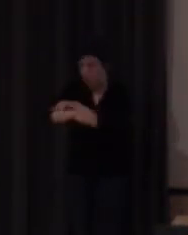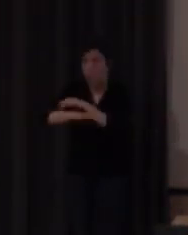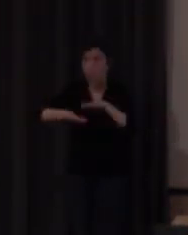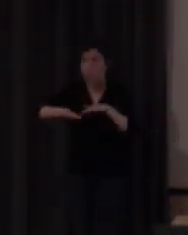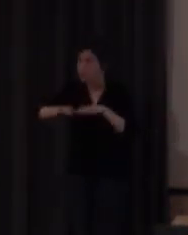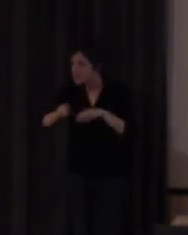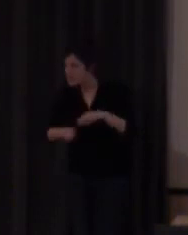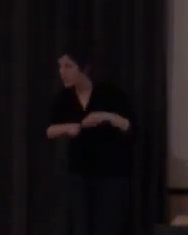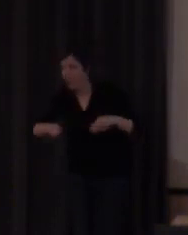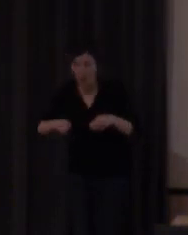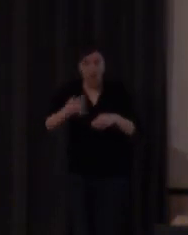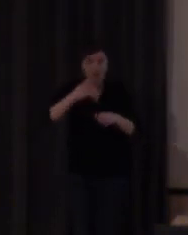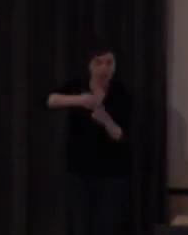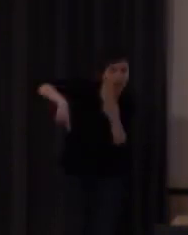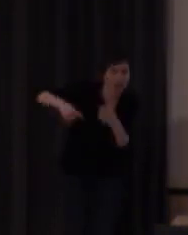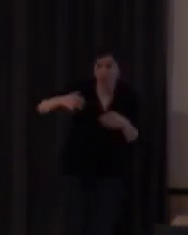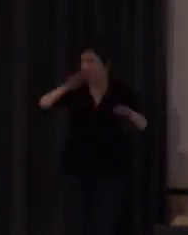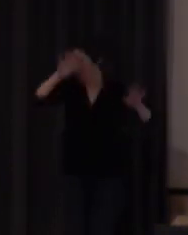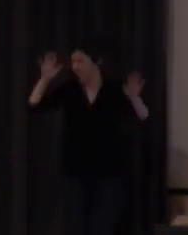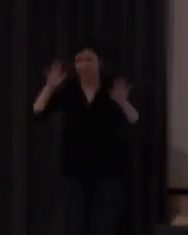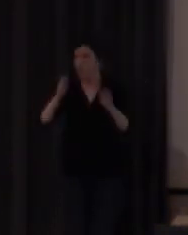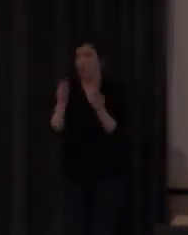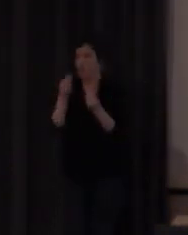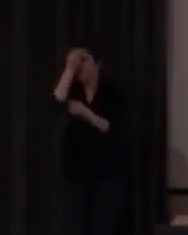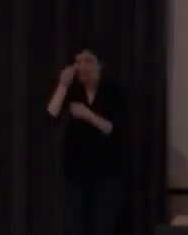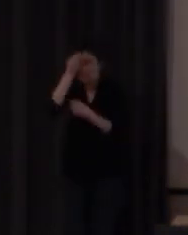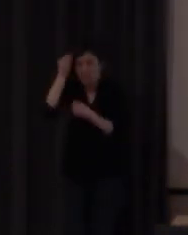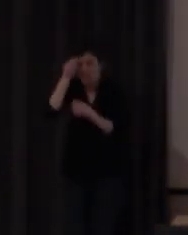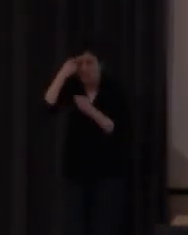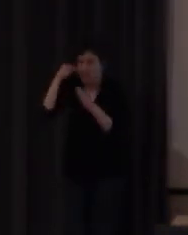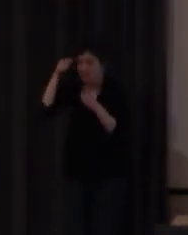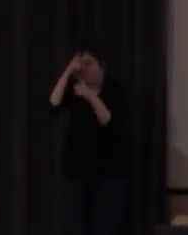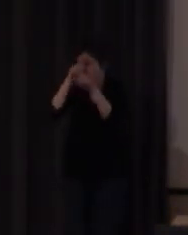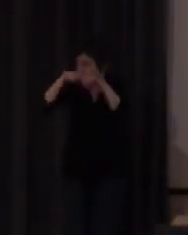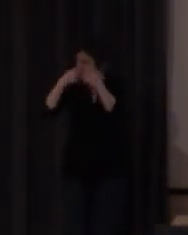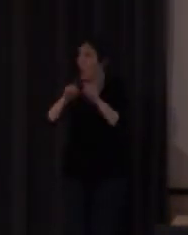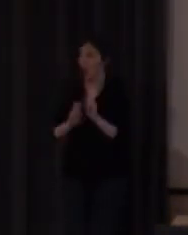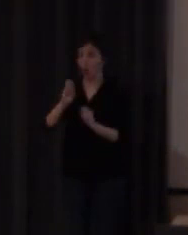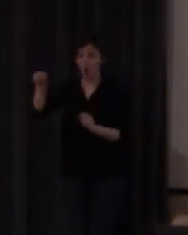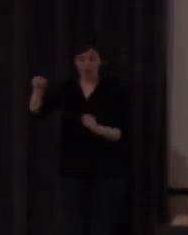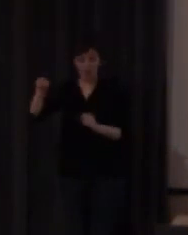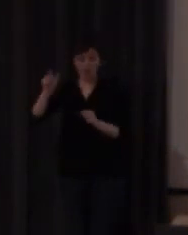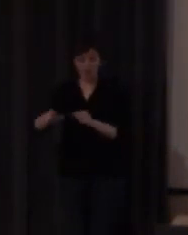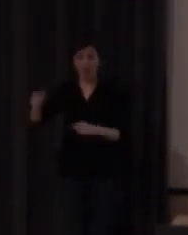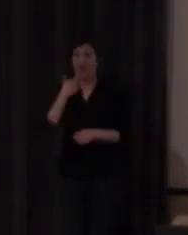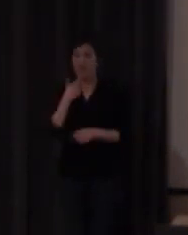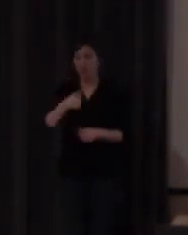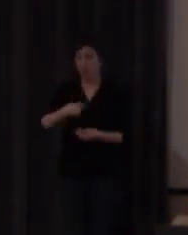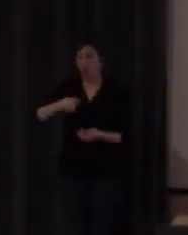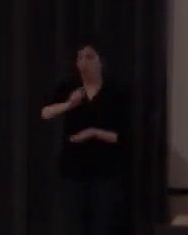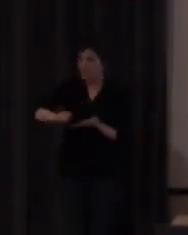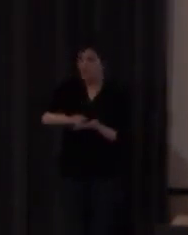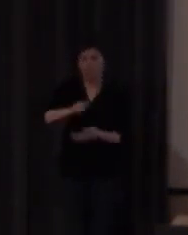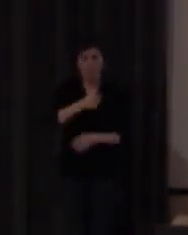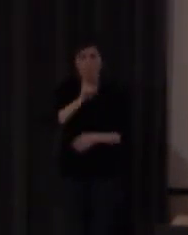un giro aquí que si no sé qué otros incluso fíjense que curiosa esta percepción si hombre escribo mal en español